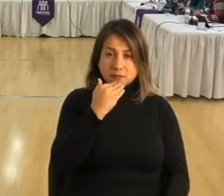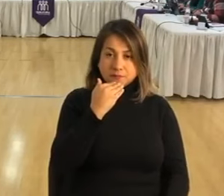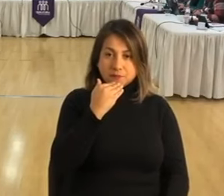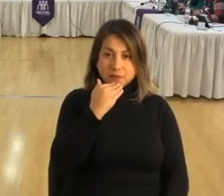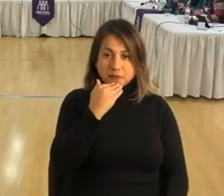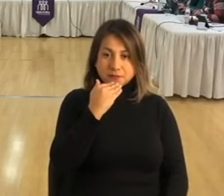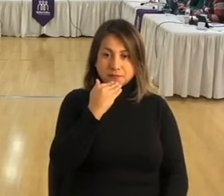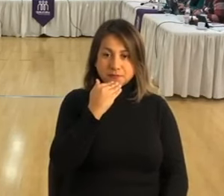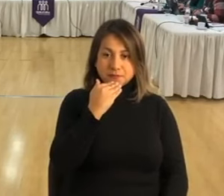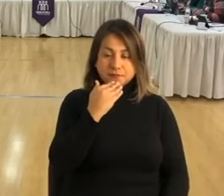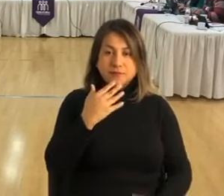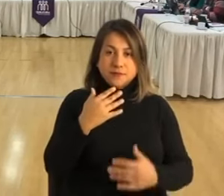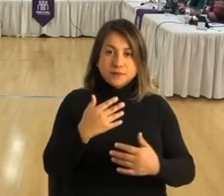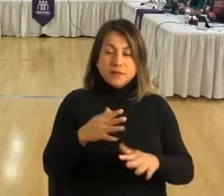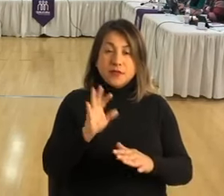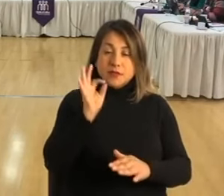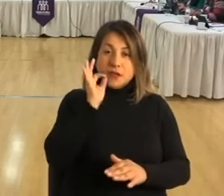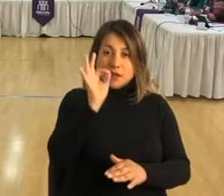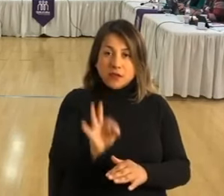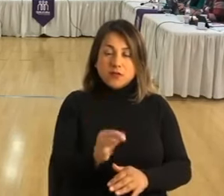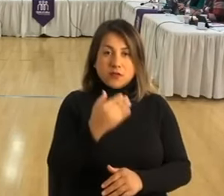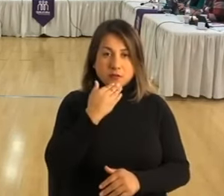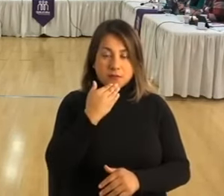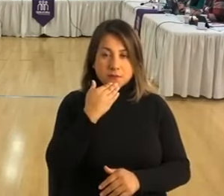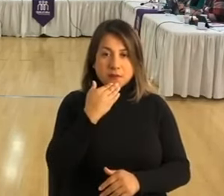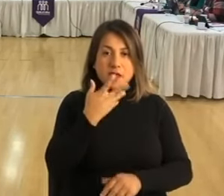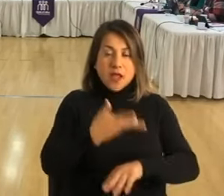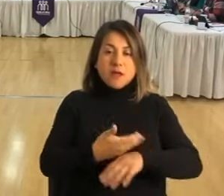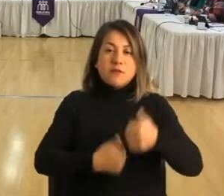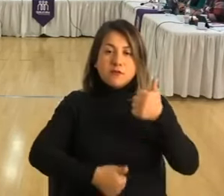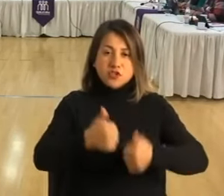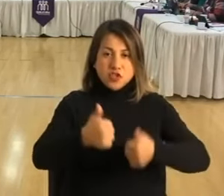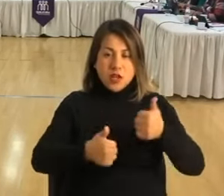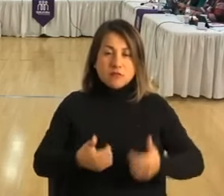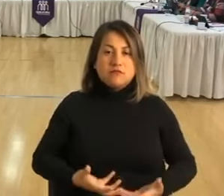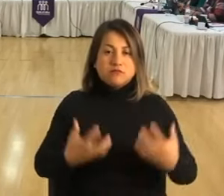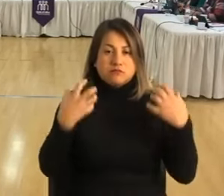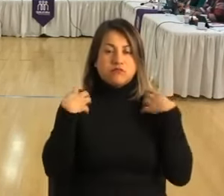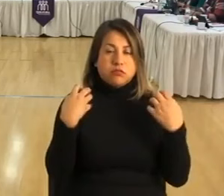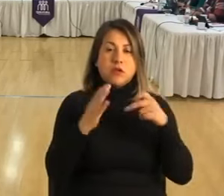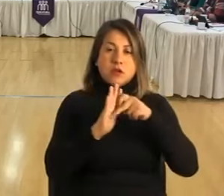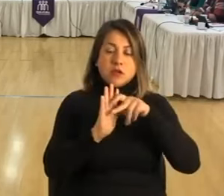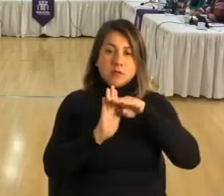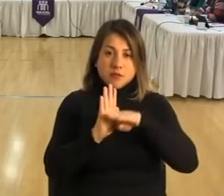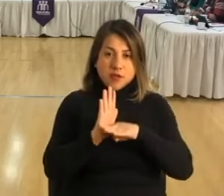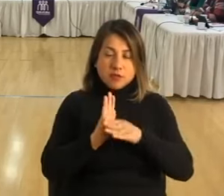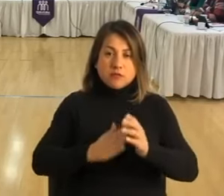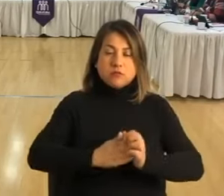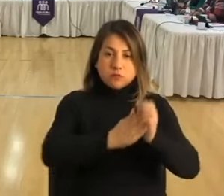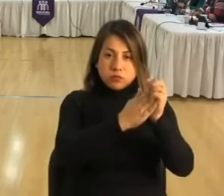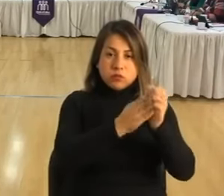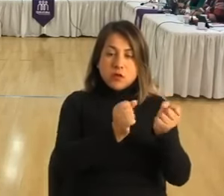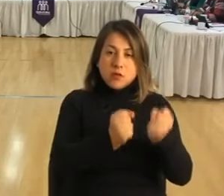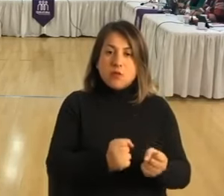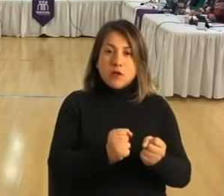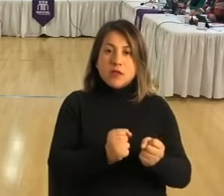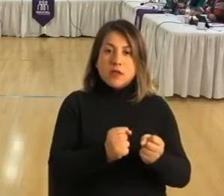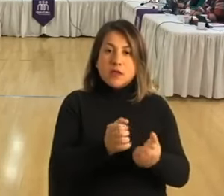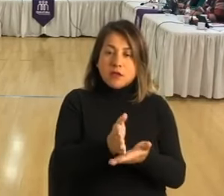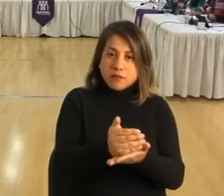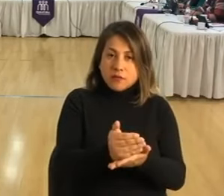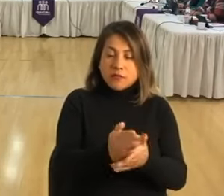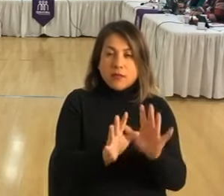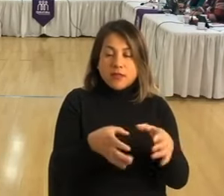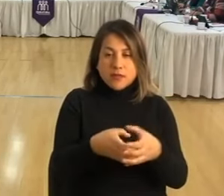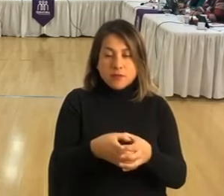y como lo he señalado también existe una profesional a cargo de estos proyectos que los va a liderar y poder también organizar a los